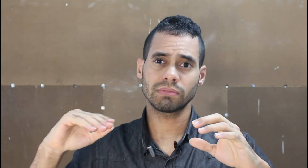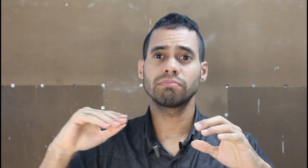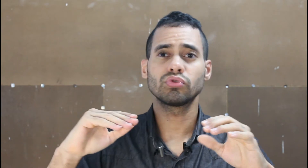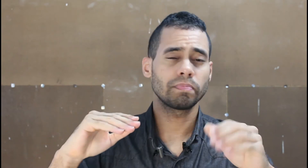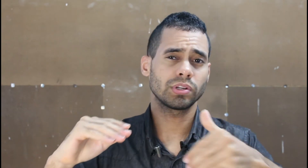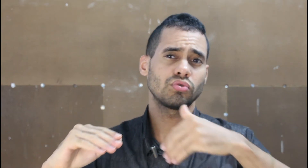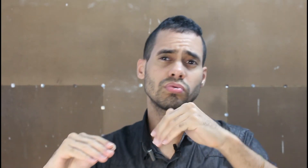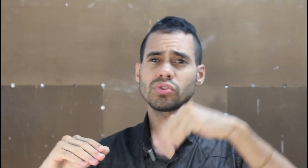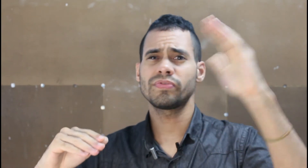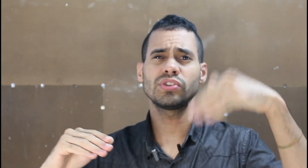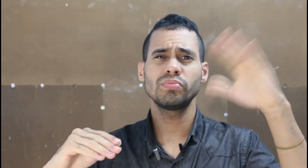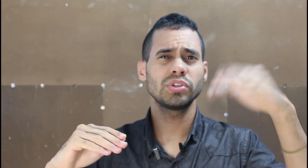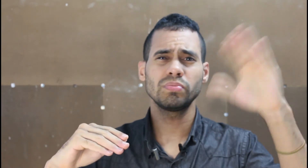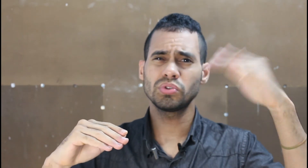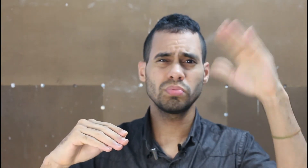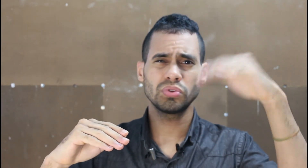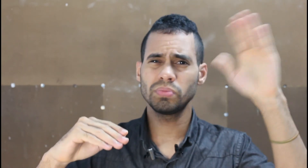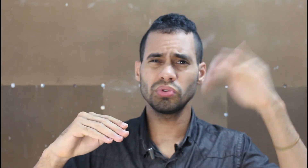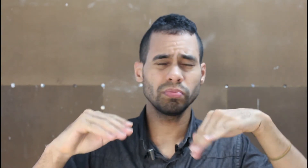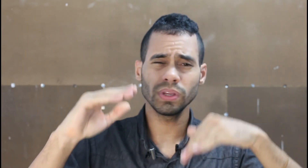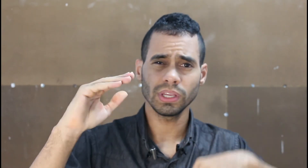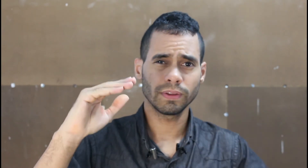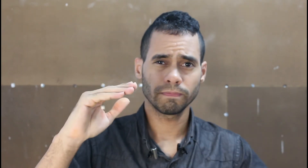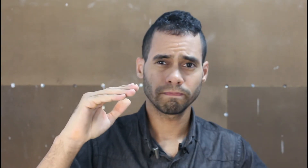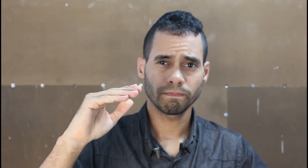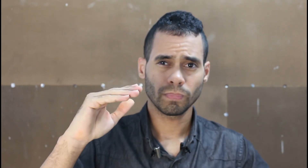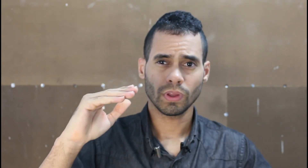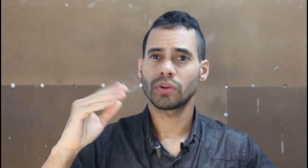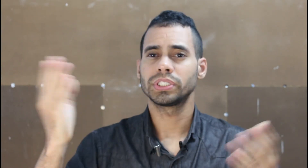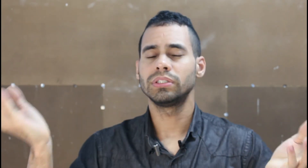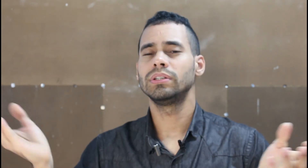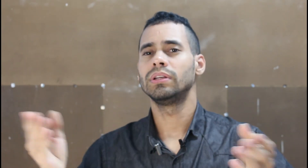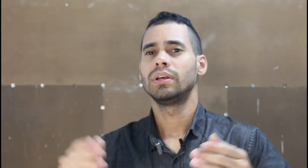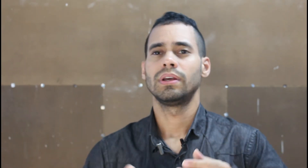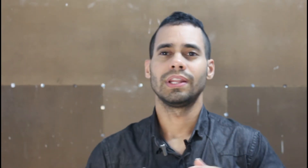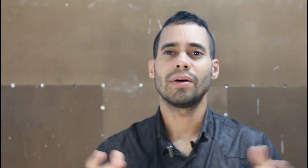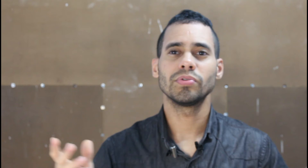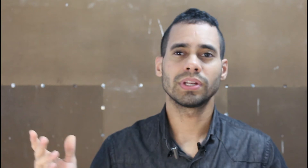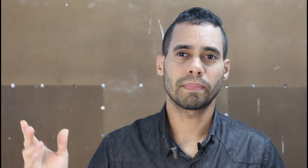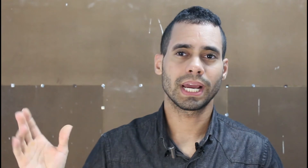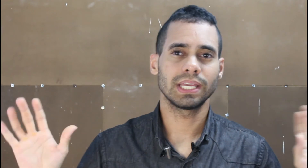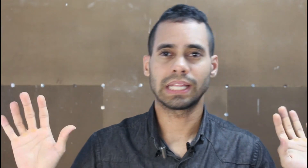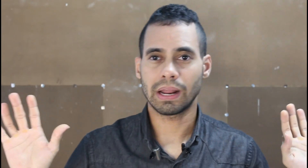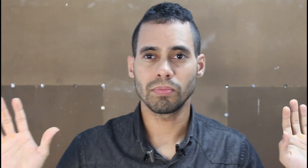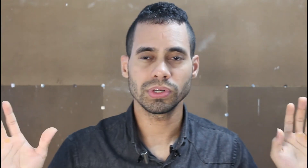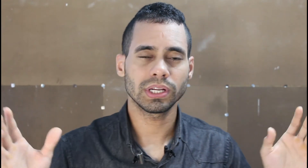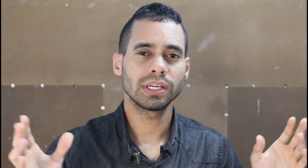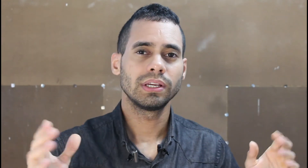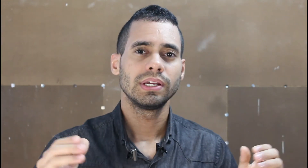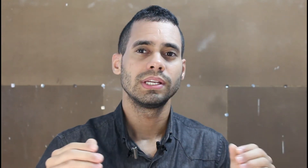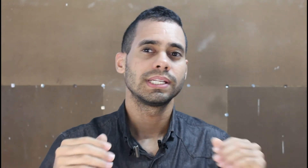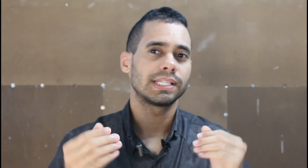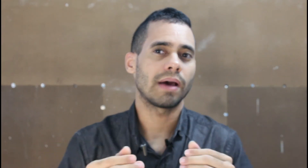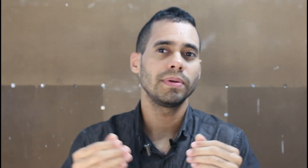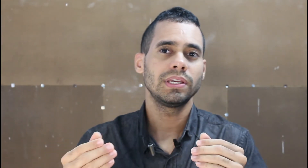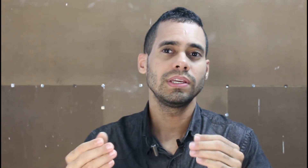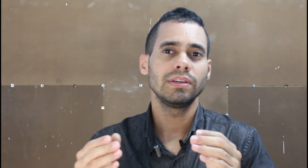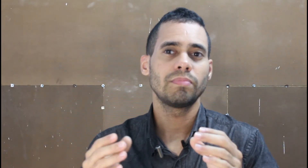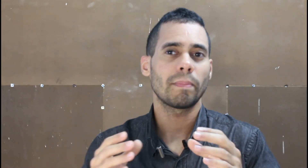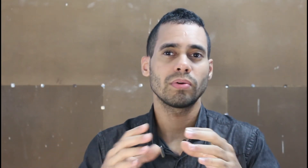só fez subir, subir, subir, subir, subir lógico que na bolsa para quem está na bolsa sabe que o papel